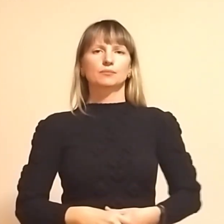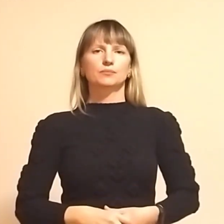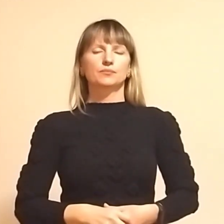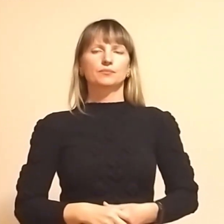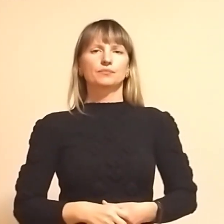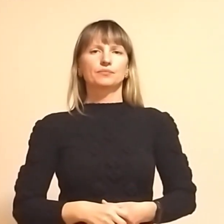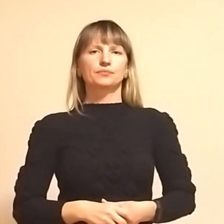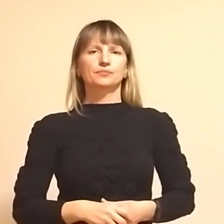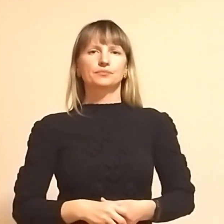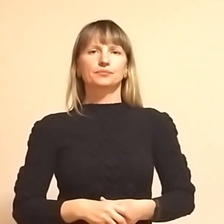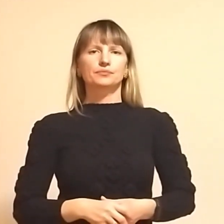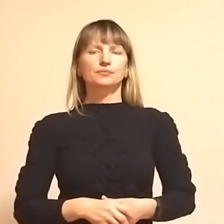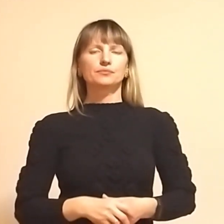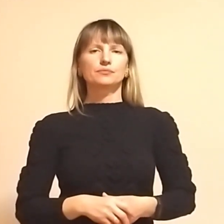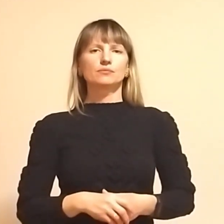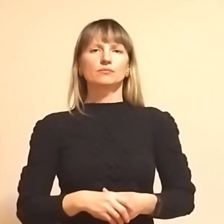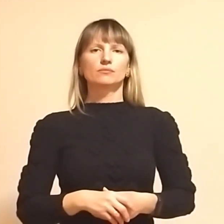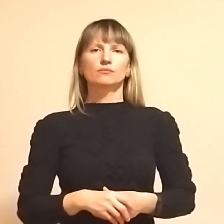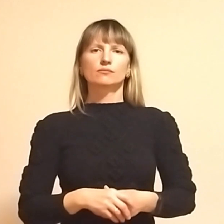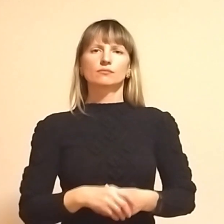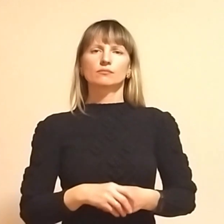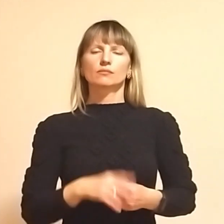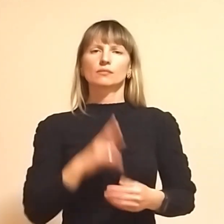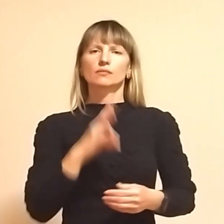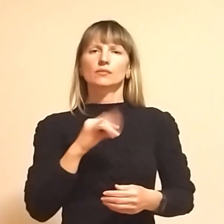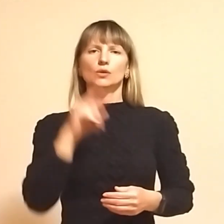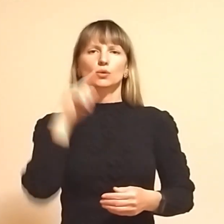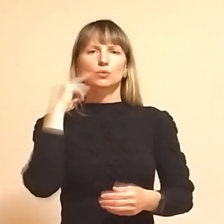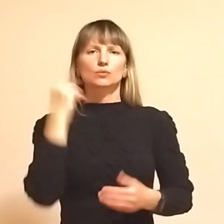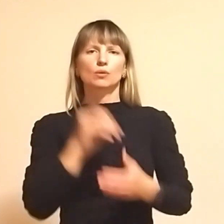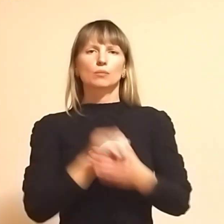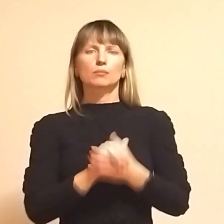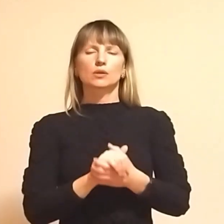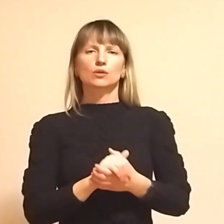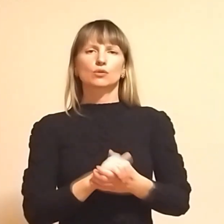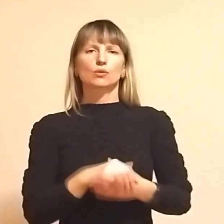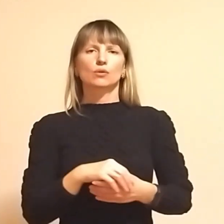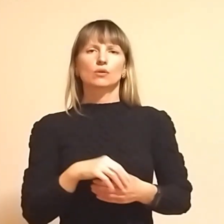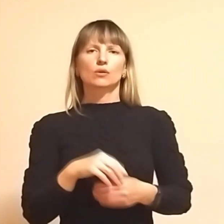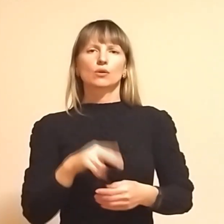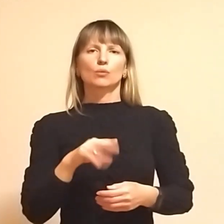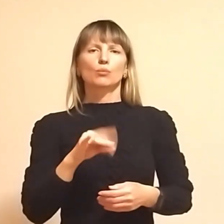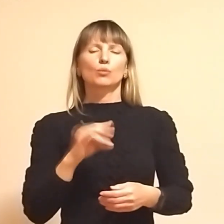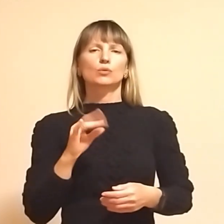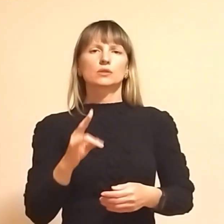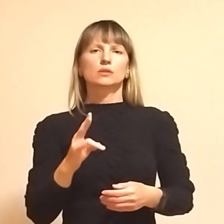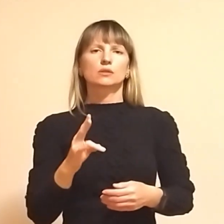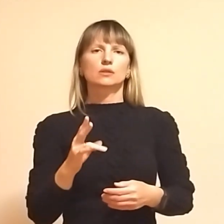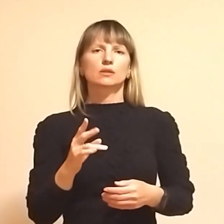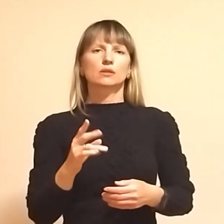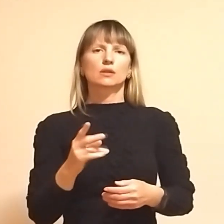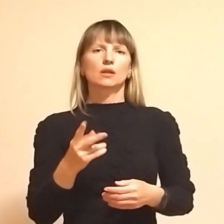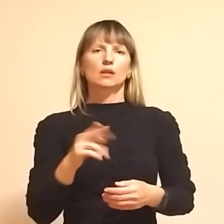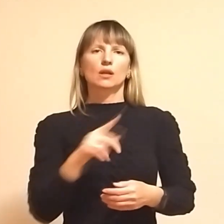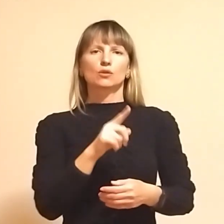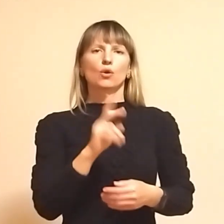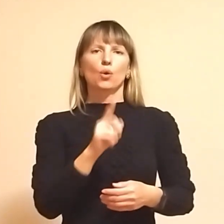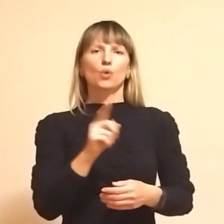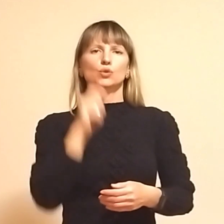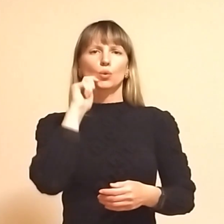міф Путіна про деноцифікацію України, як для нього кожен українець, тепер є